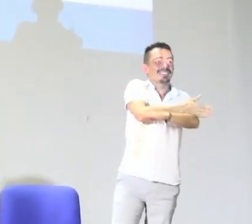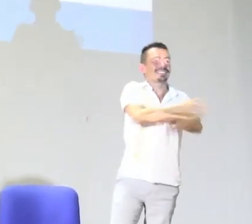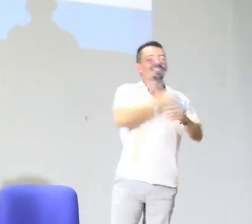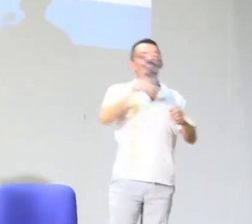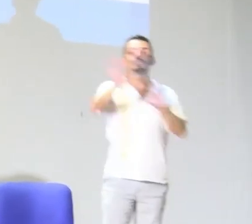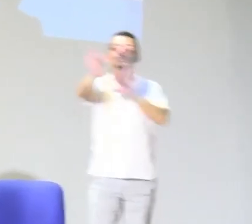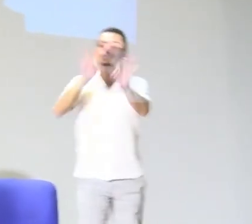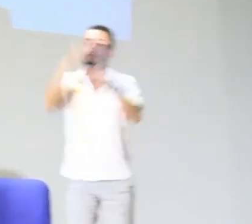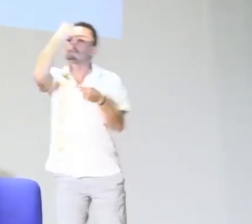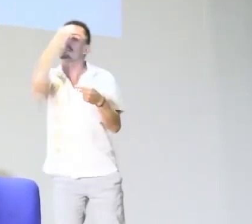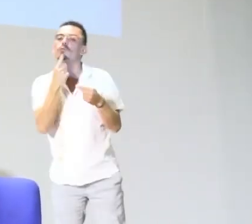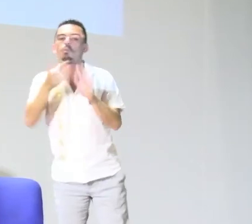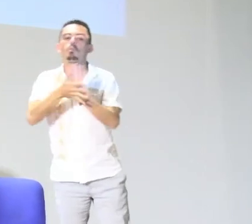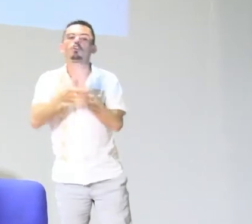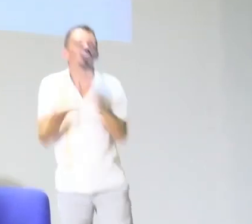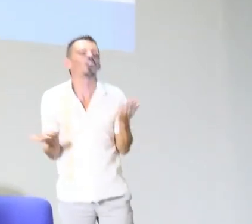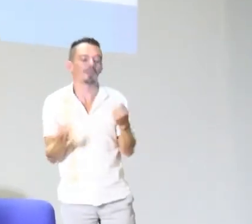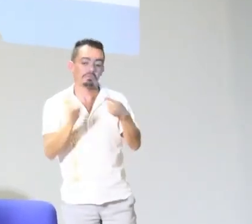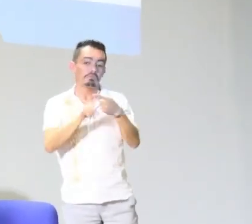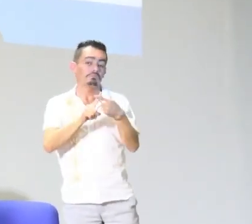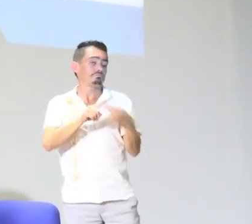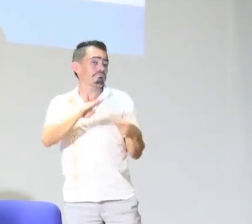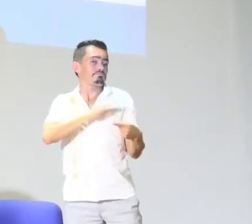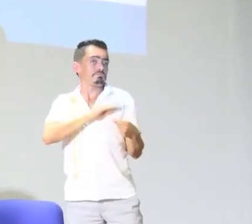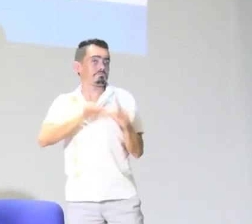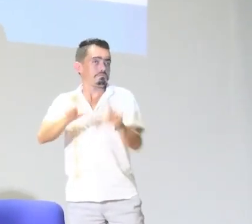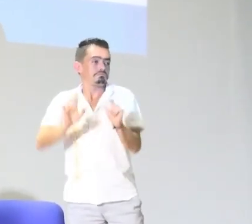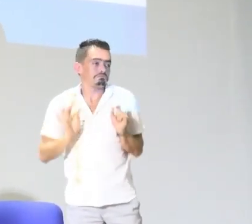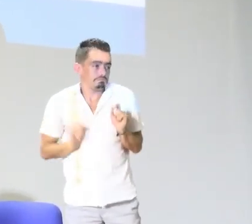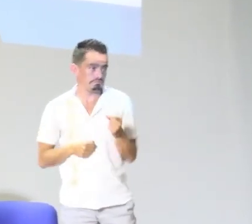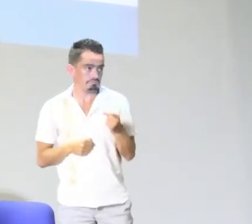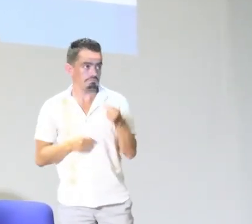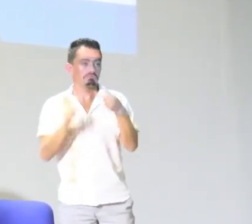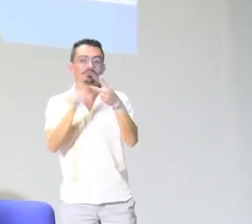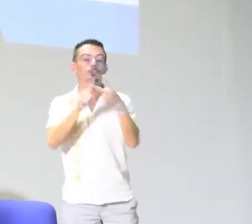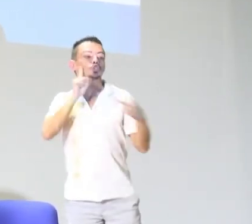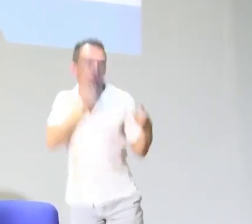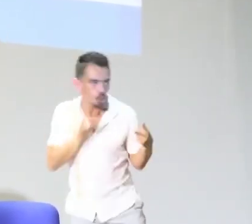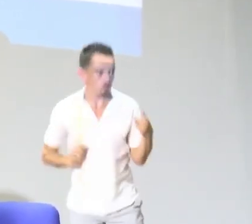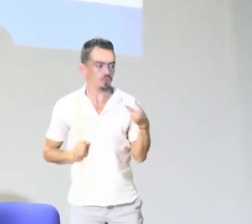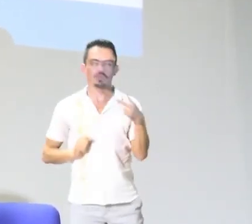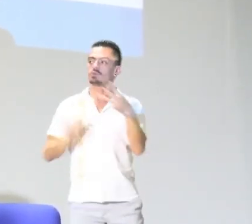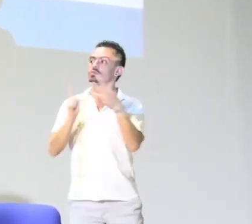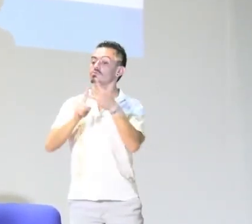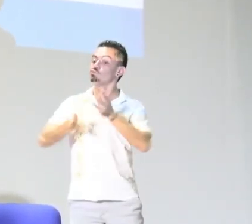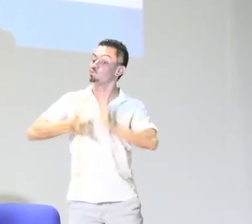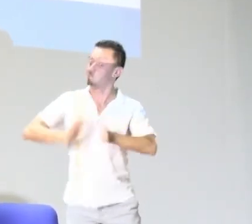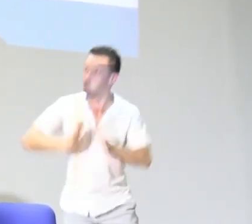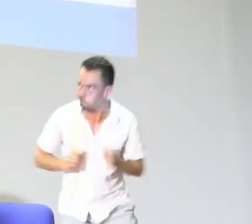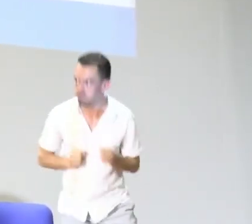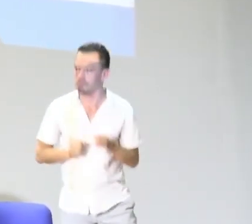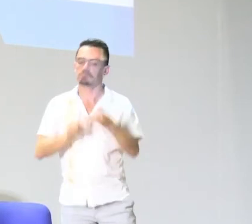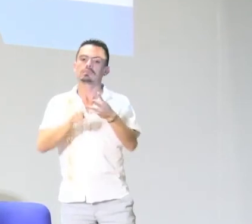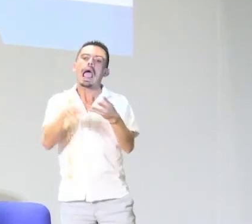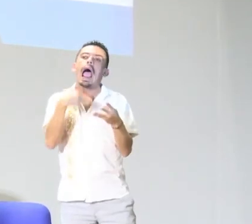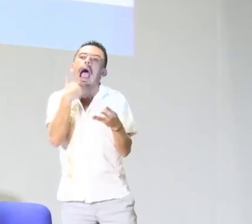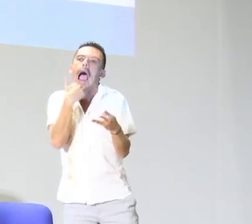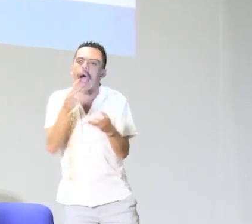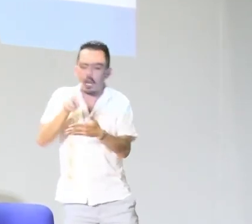tenido experiencia en las asociaciones de sordos. Permítanme, me devuelvo un poco. Cuando hablamos del perfil, por supuesto, pues cualquiera puede ser bachiller,